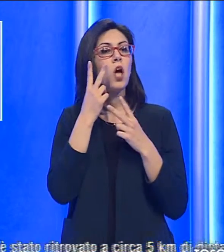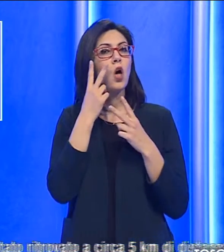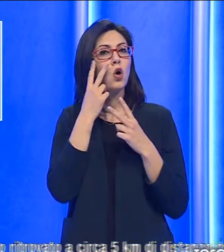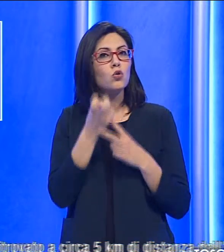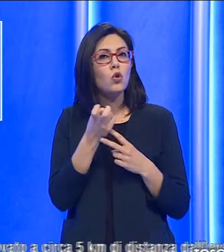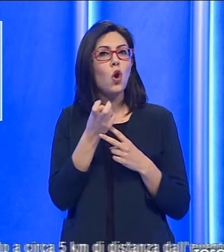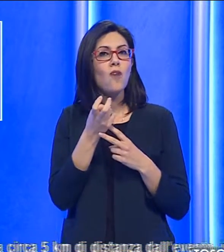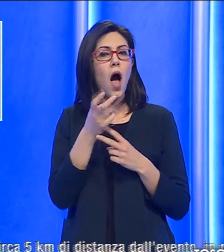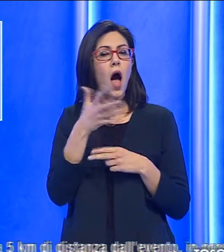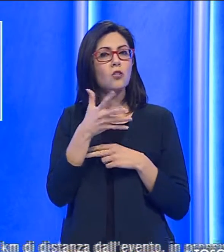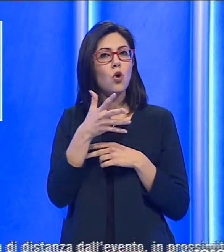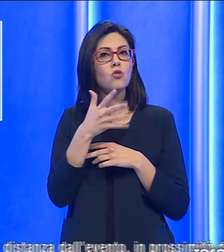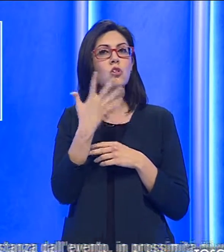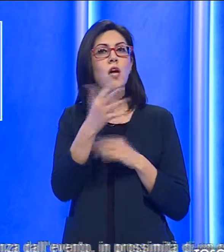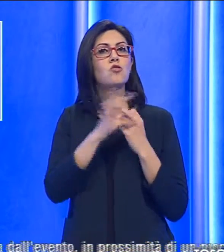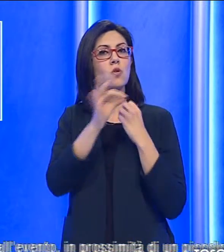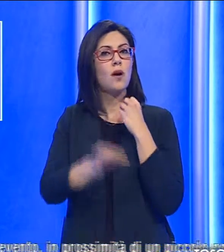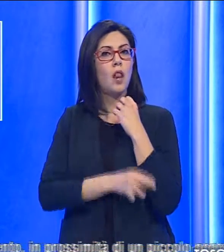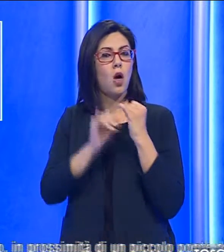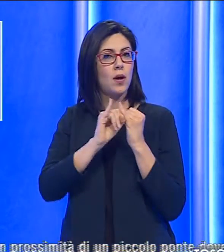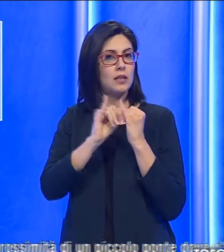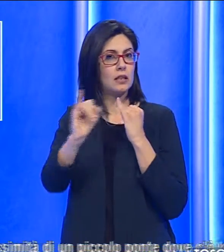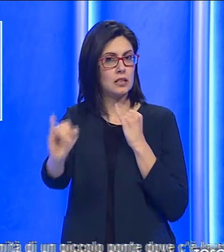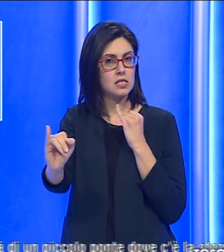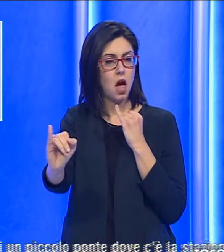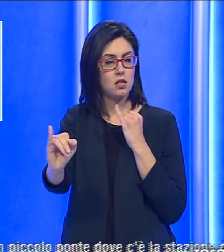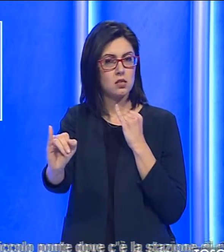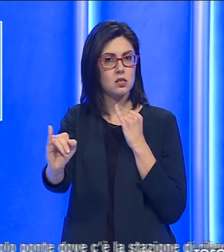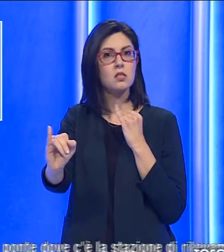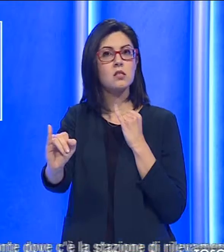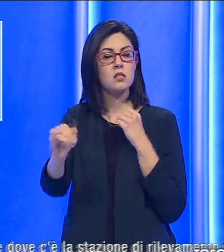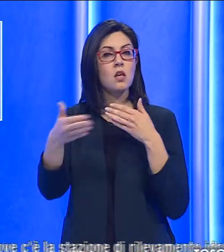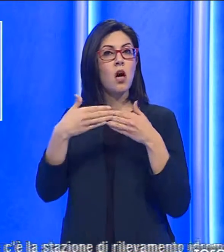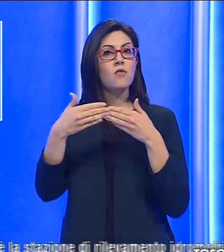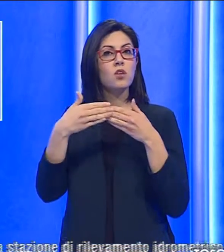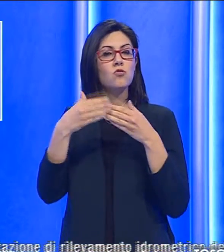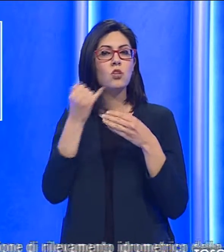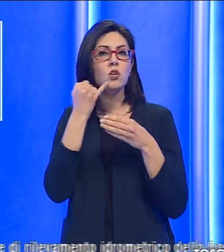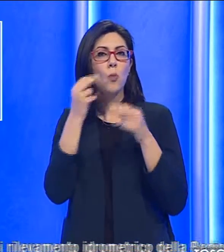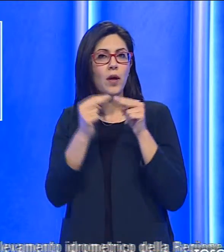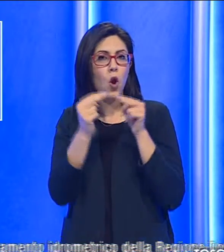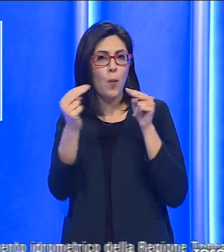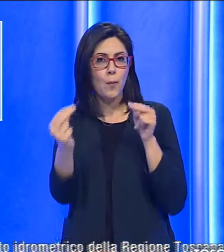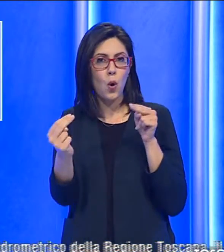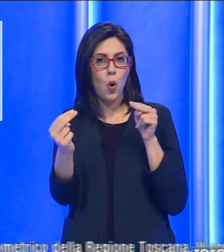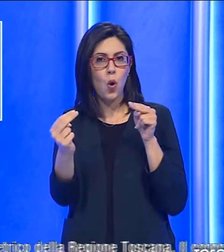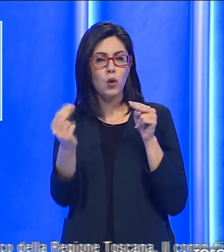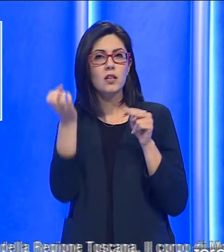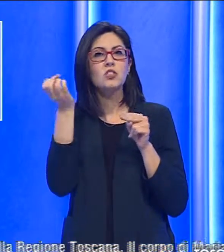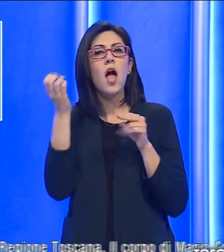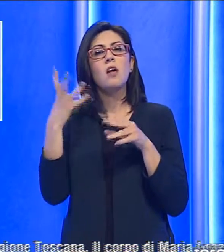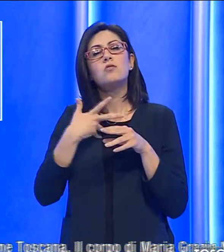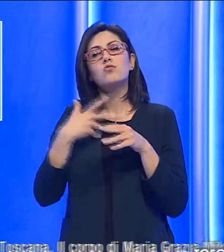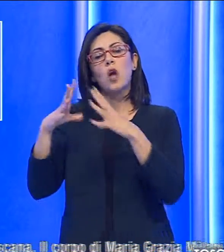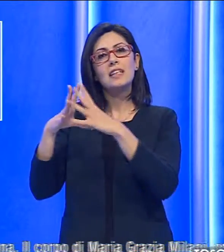a circa 5 chilometri di distanza dall'evento, in prossimità di un piccolo ponte dove c'è la stazione di